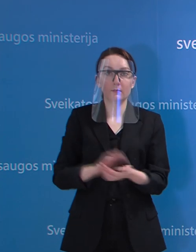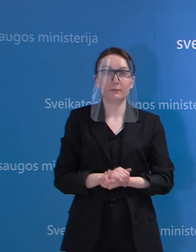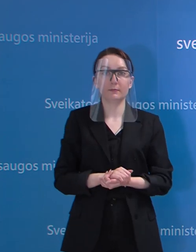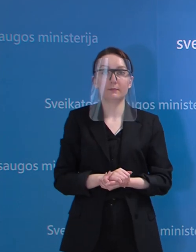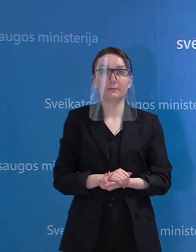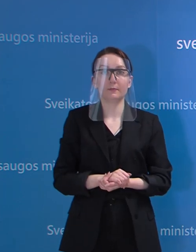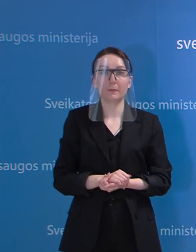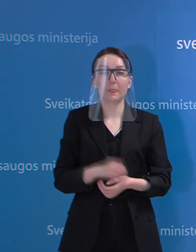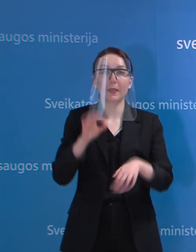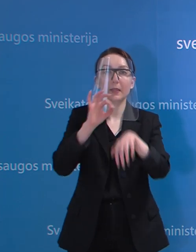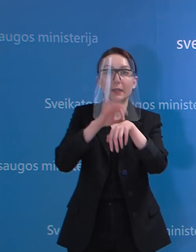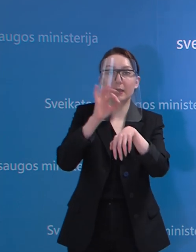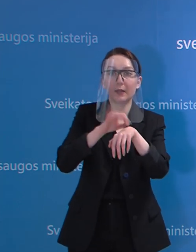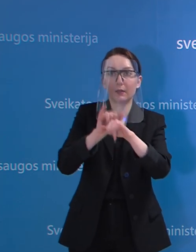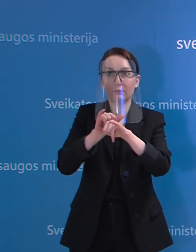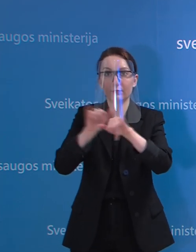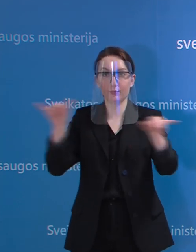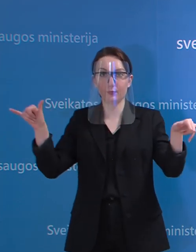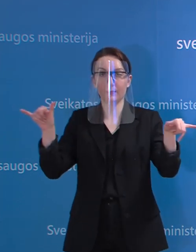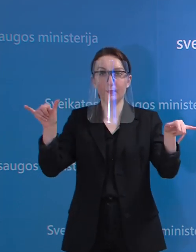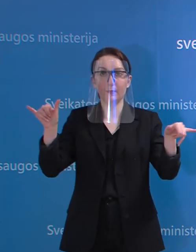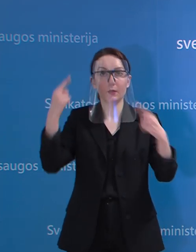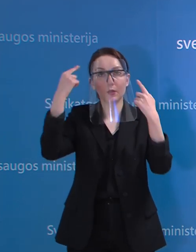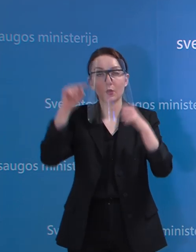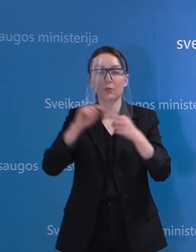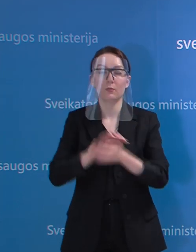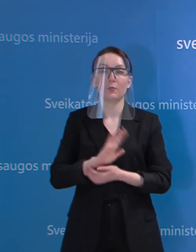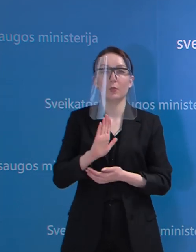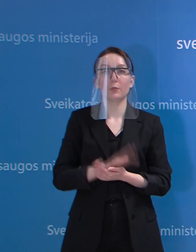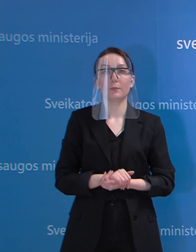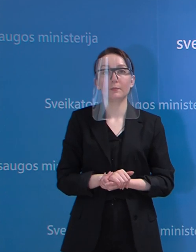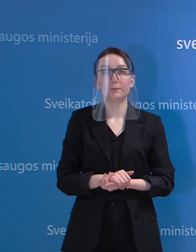minėjau, ligamės tiesiog išplatintumėm į kitas įstaigas.